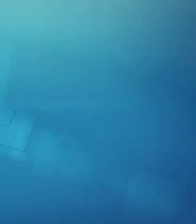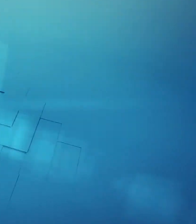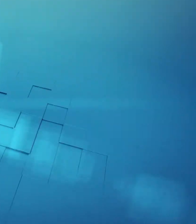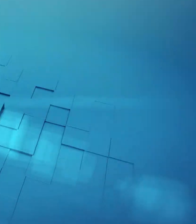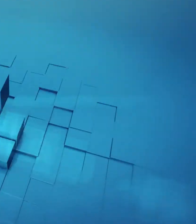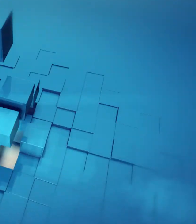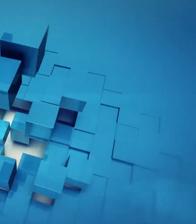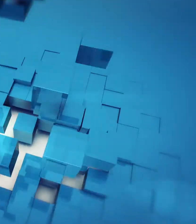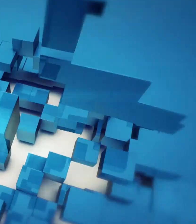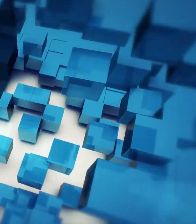Muzika